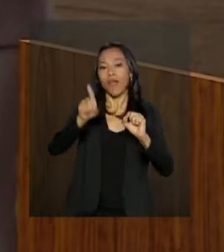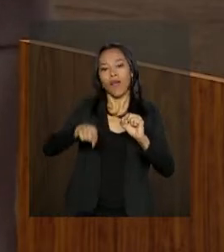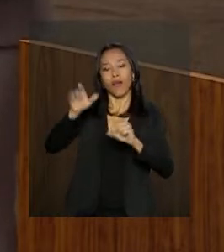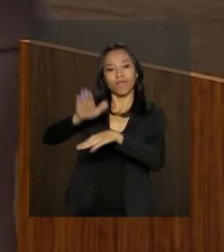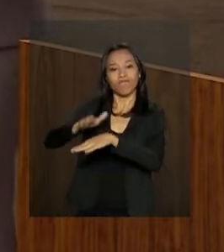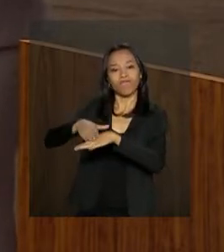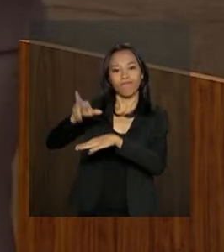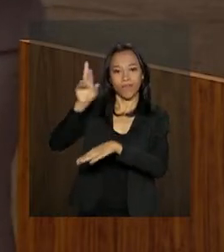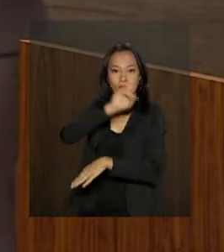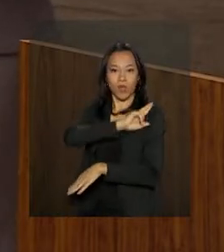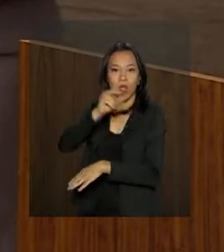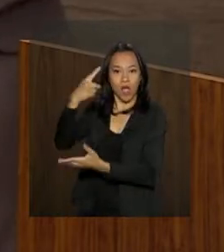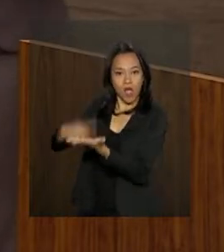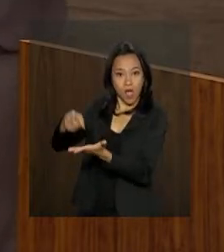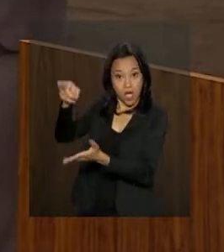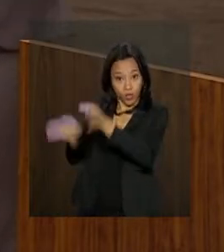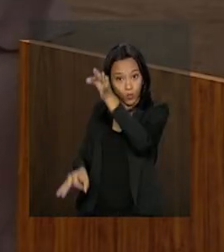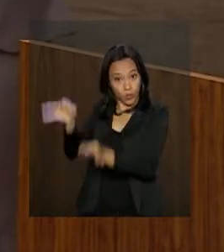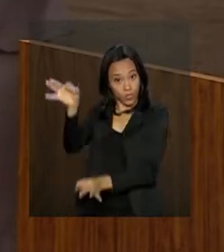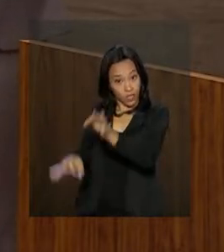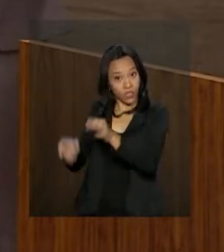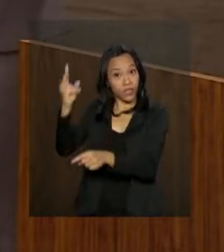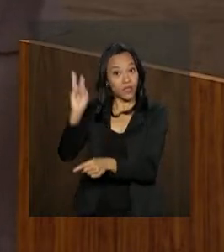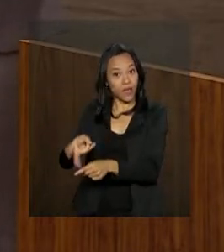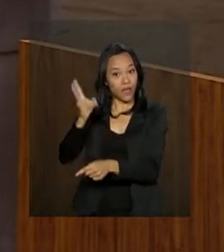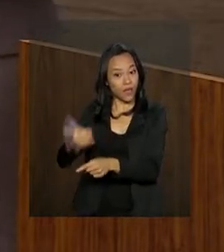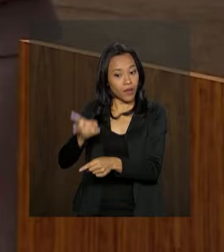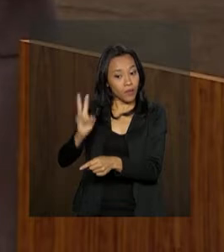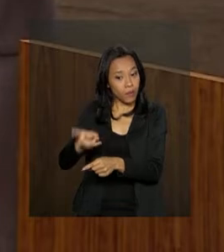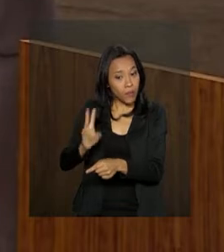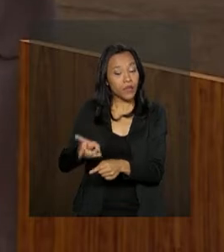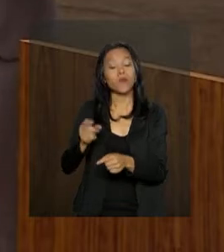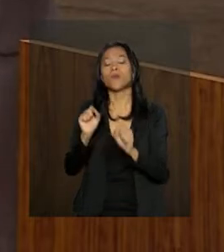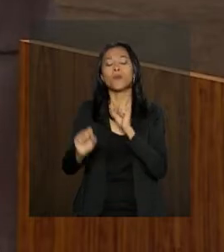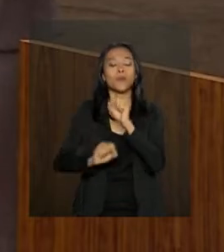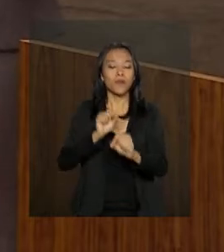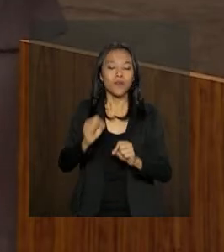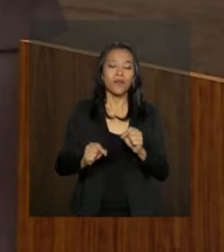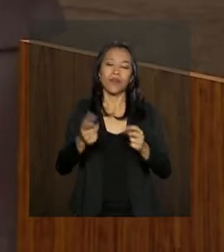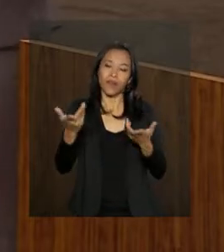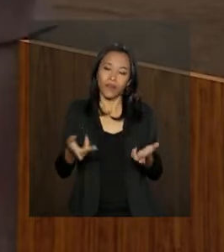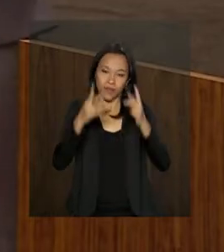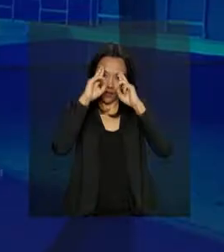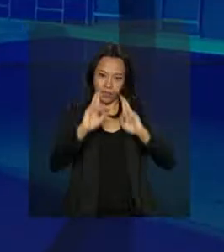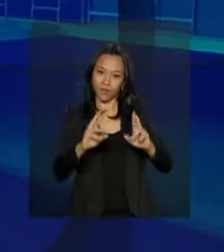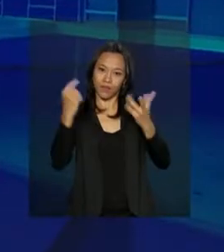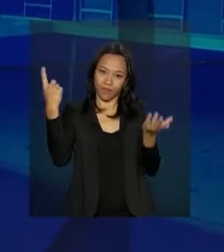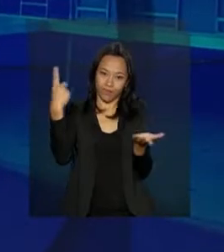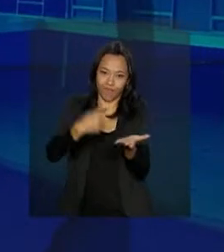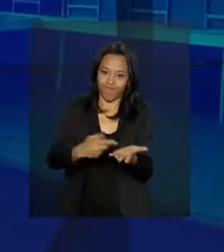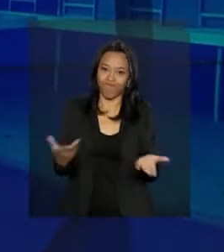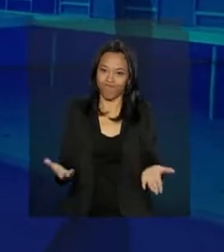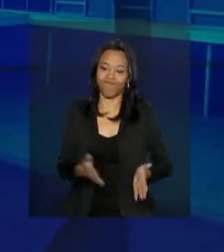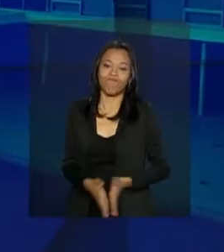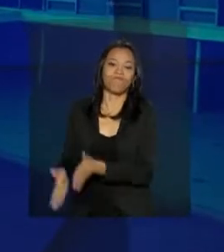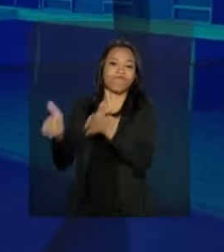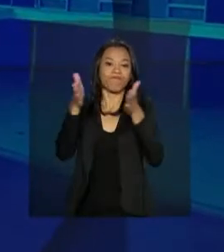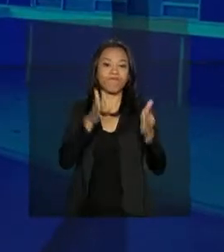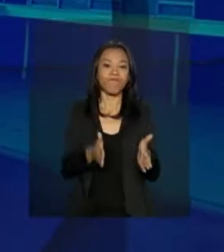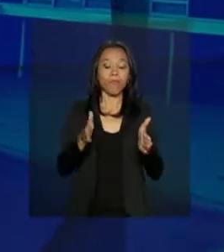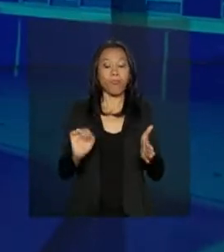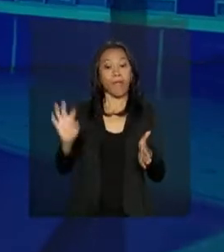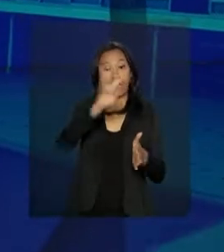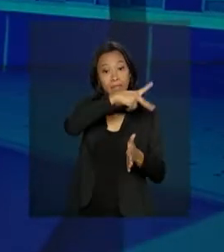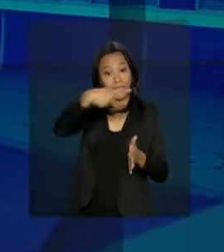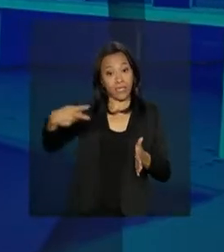justiça eleitoral sempre fazer prevalecer no desempenho da sua missão. A presidente do